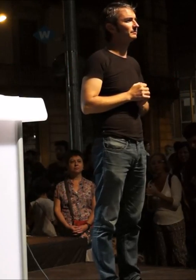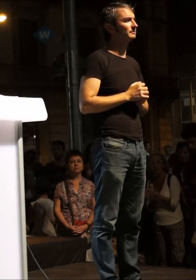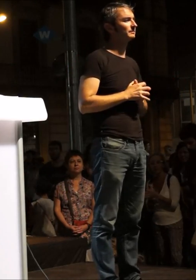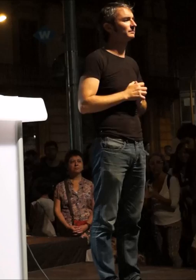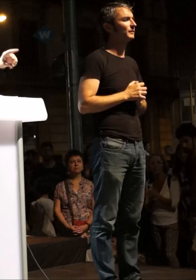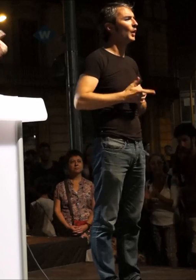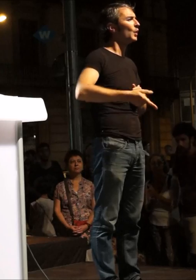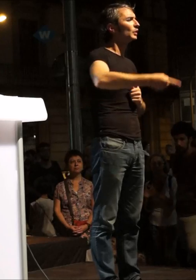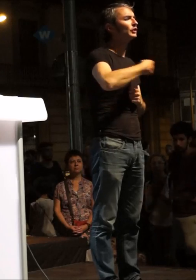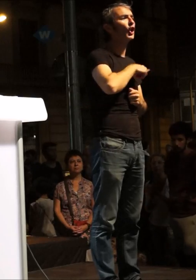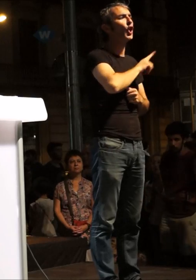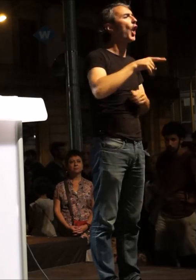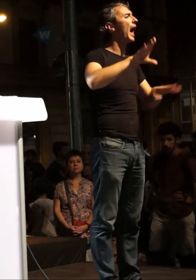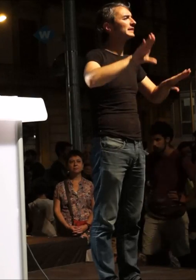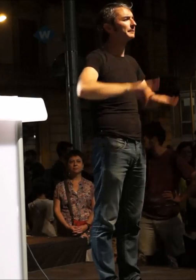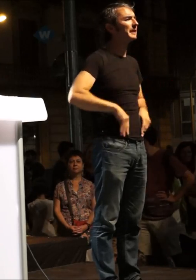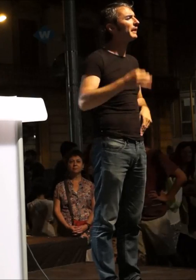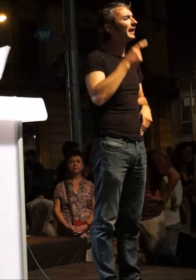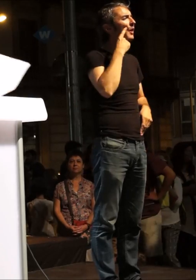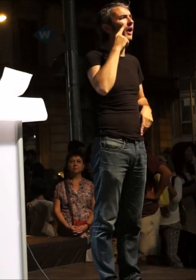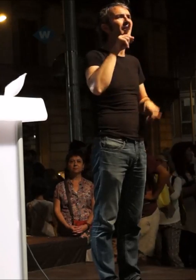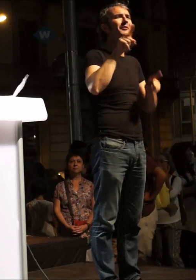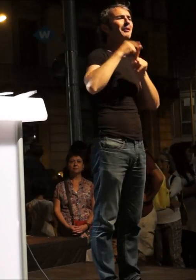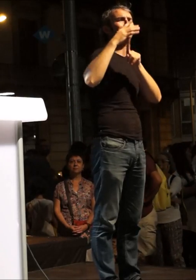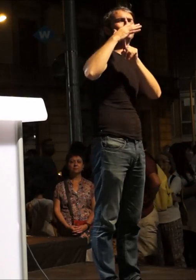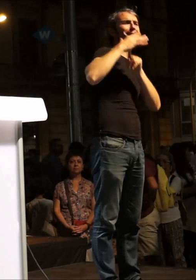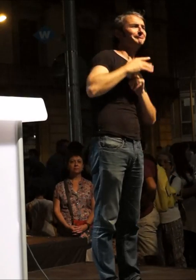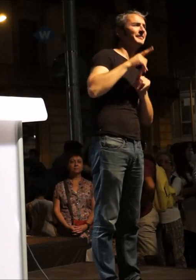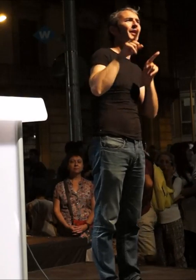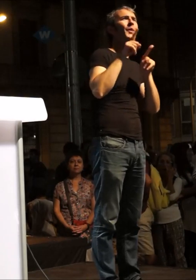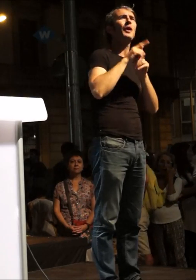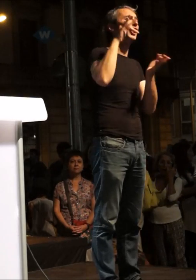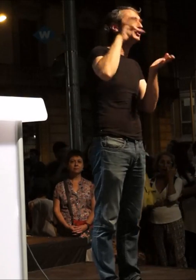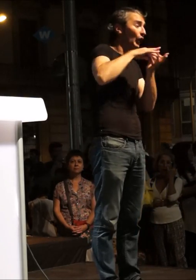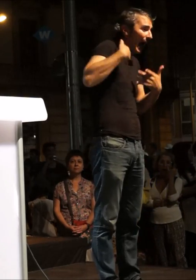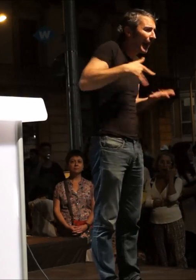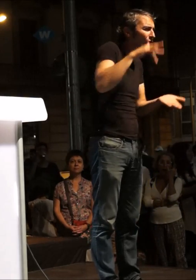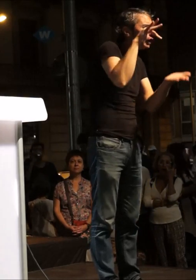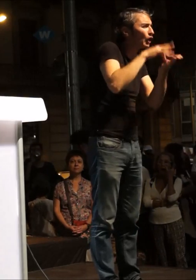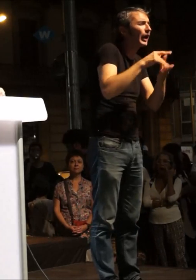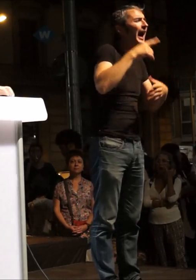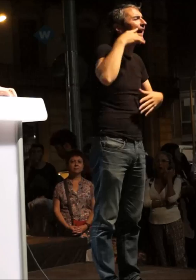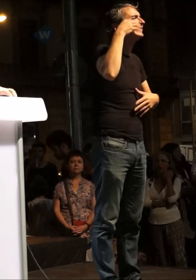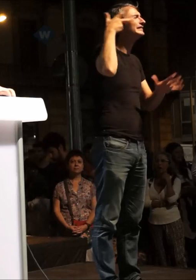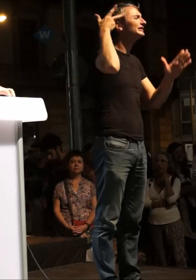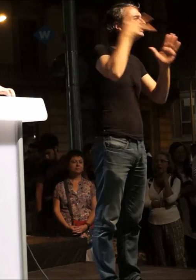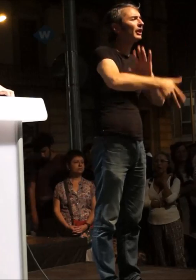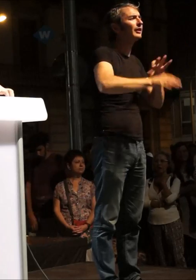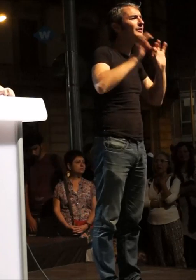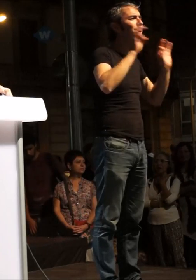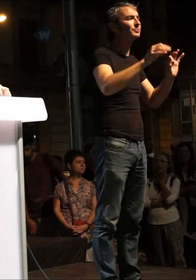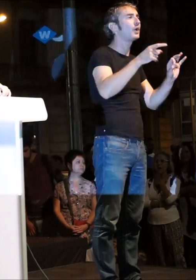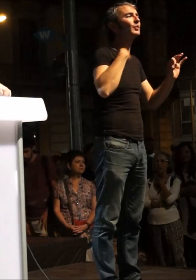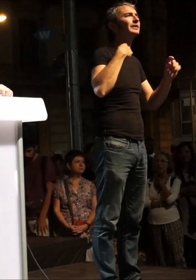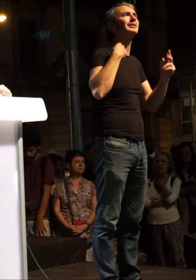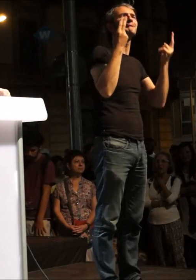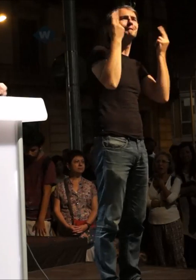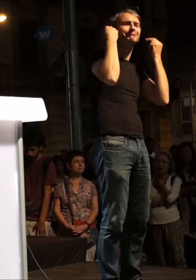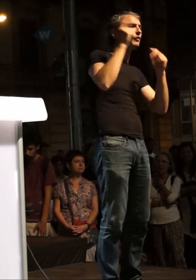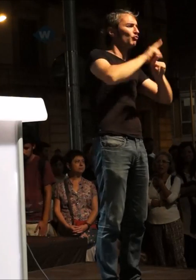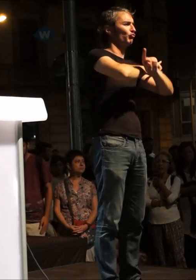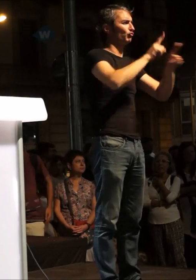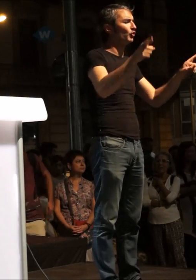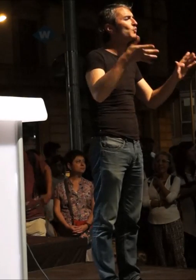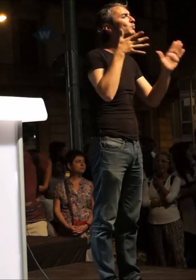No tolerarem rebaixes en nom de cap moment històric. No tolerarem més dilacions perquè en aquest